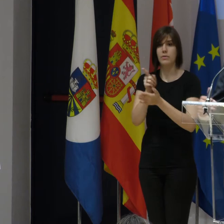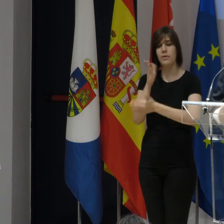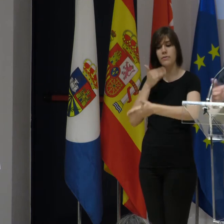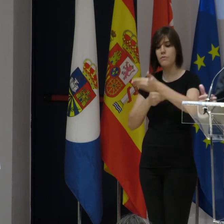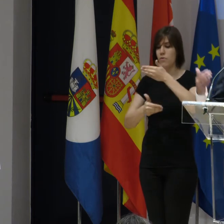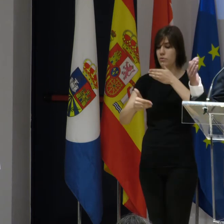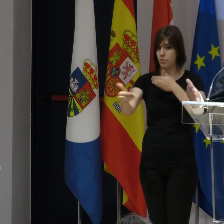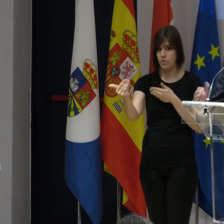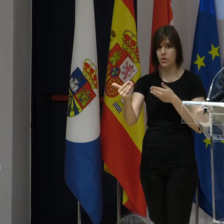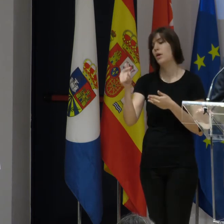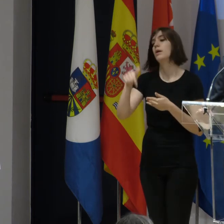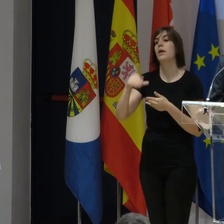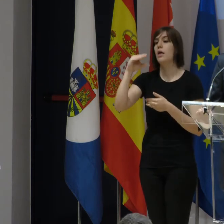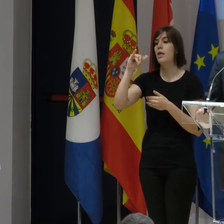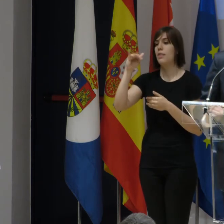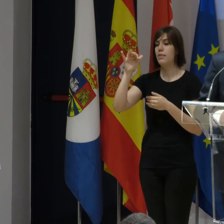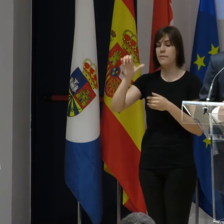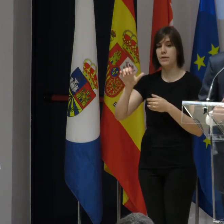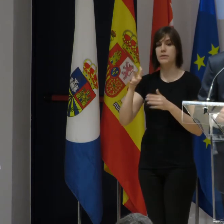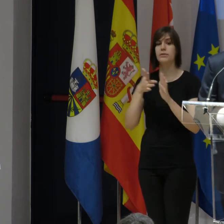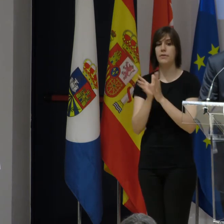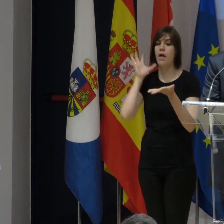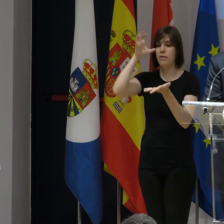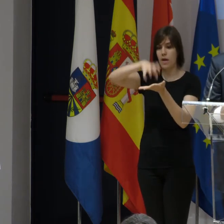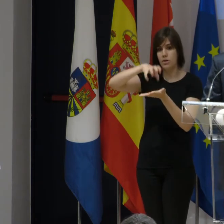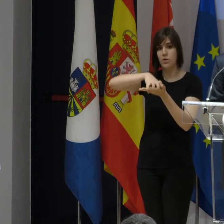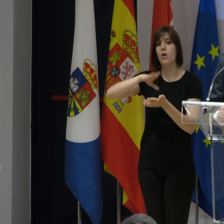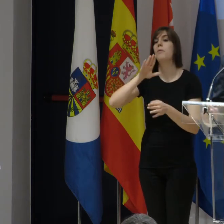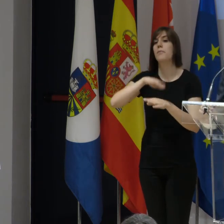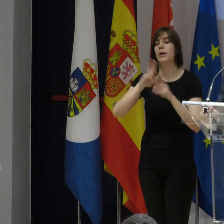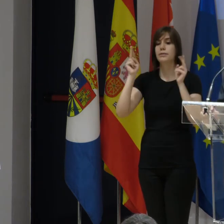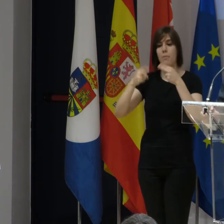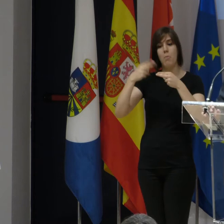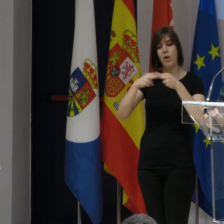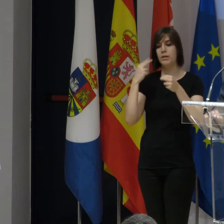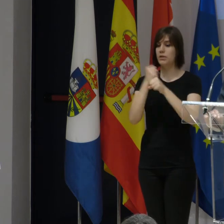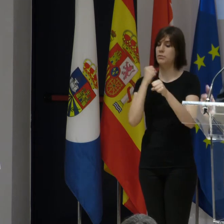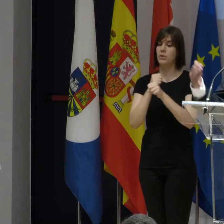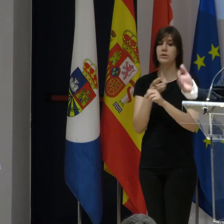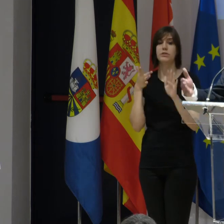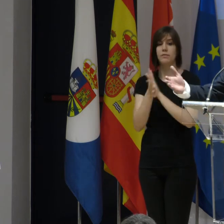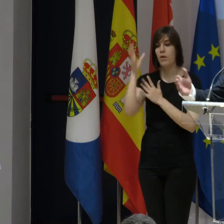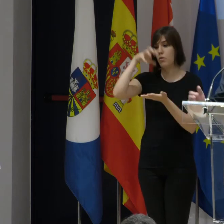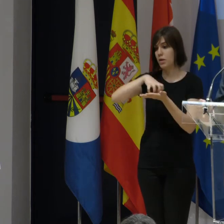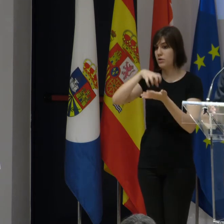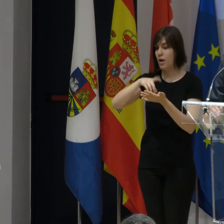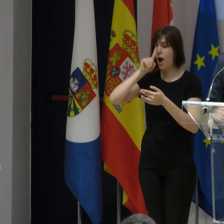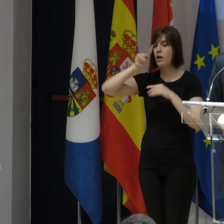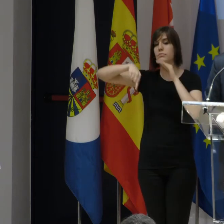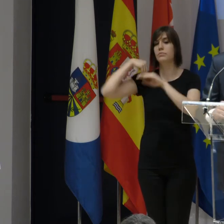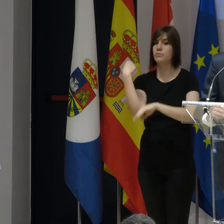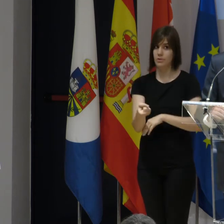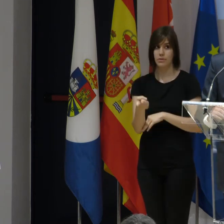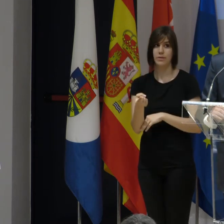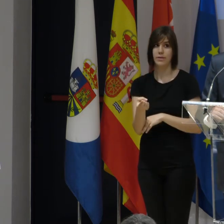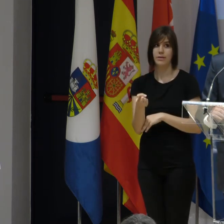de un organismo como el CIFE, sabéis que es el organismo dedicado a todas las políticas de empleo, es un organismo que en el próximo año se